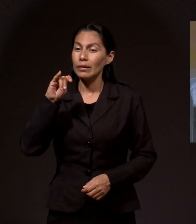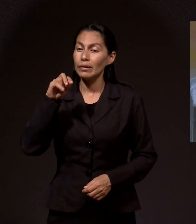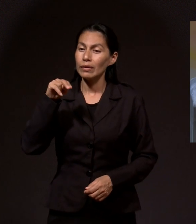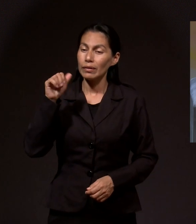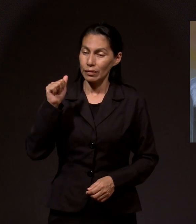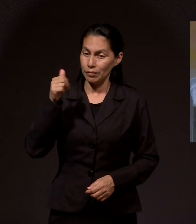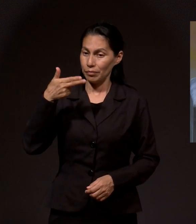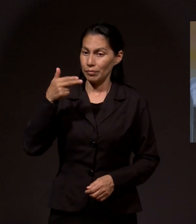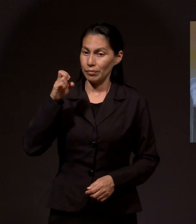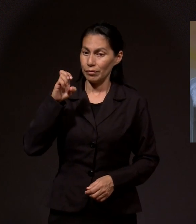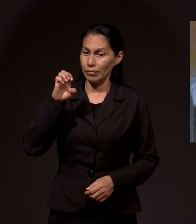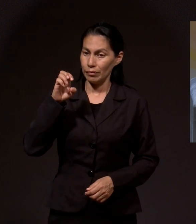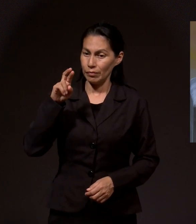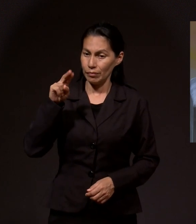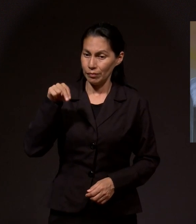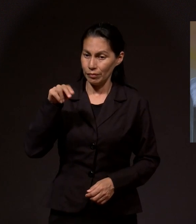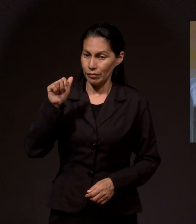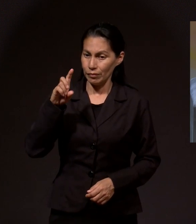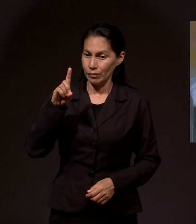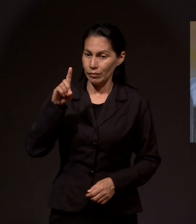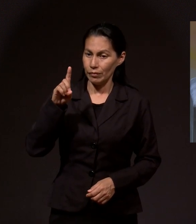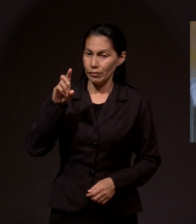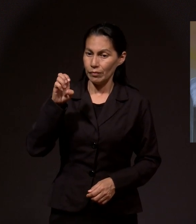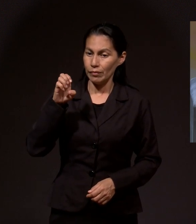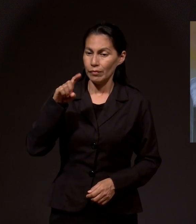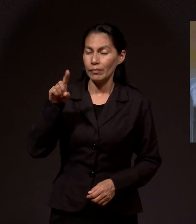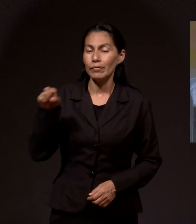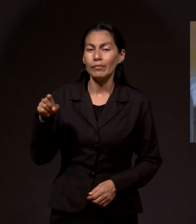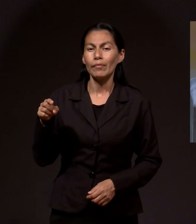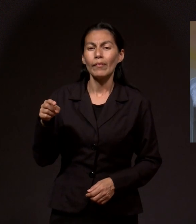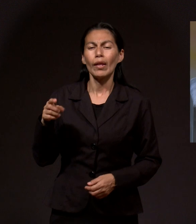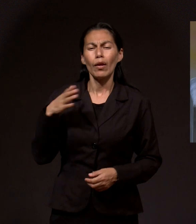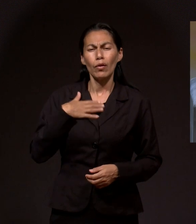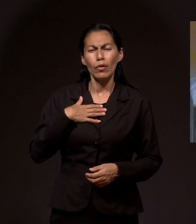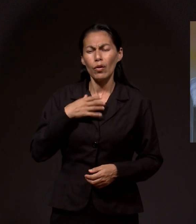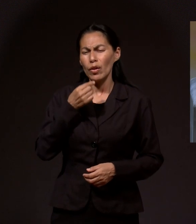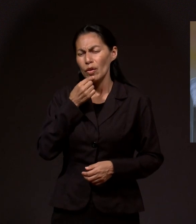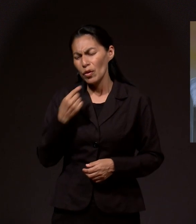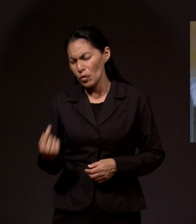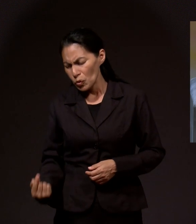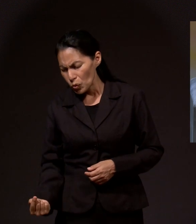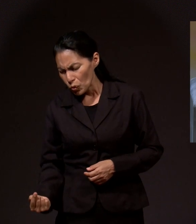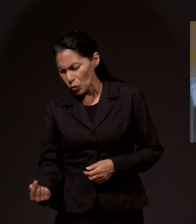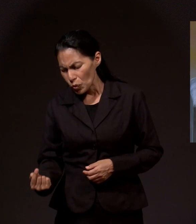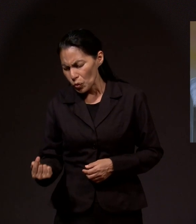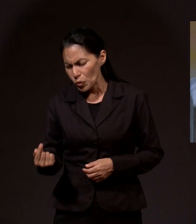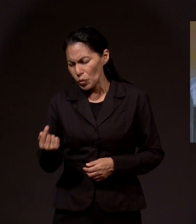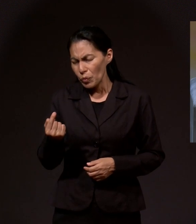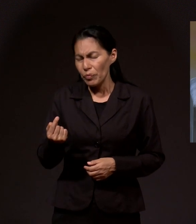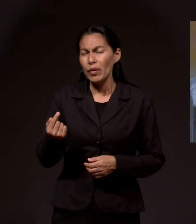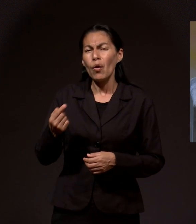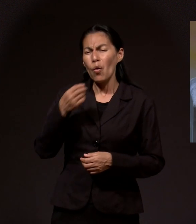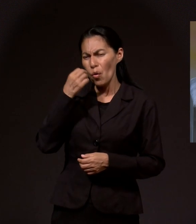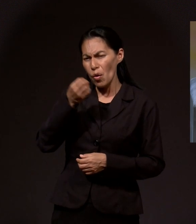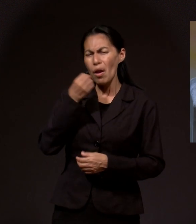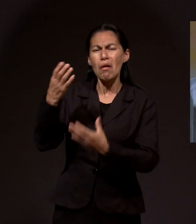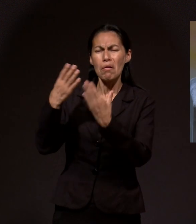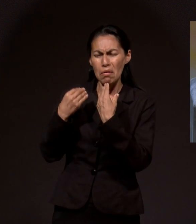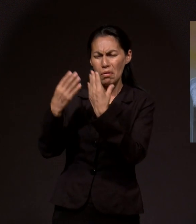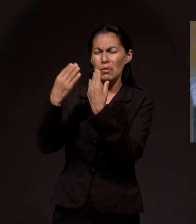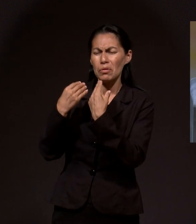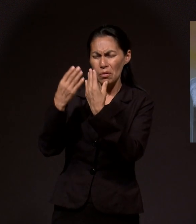aprendí a orar desde pequeño en casa. Mi madre siempre nos